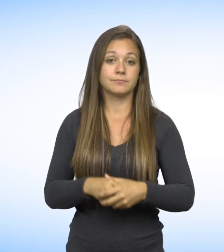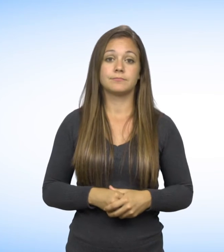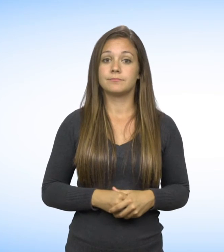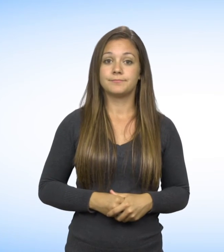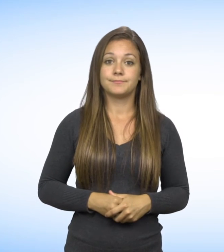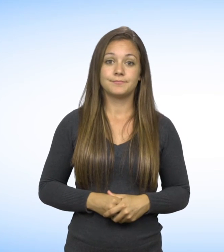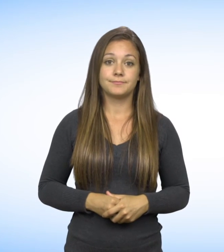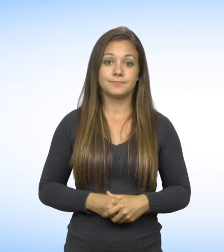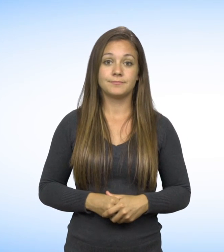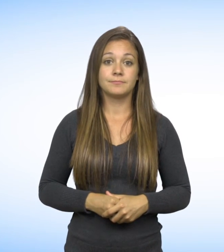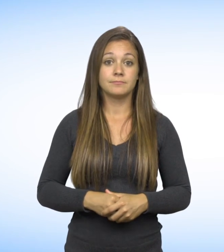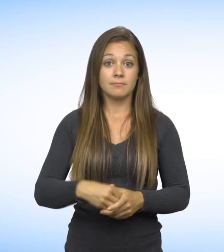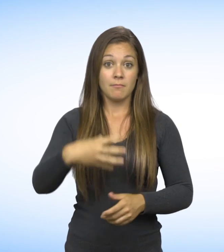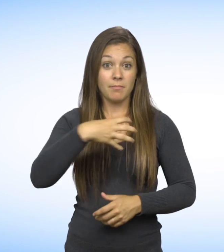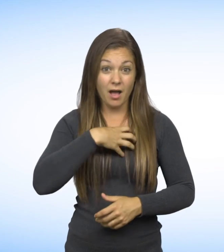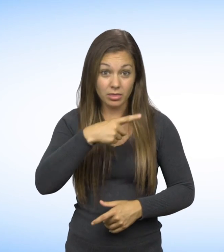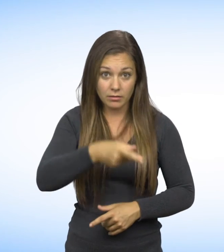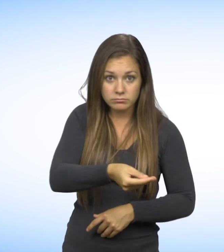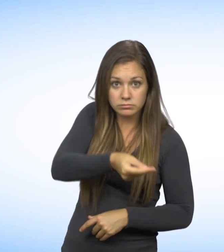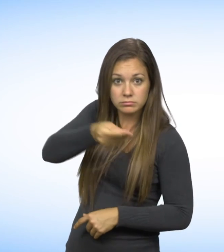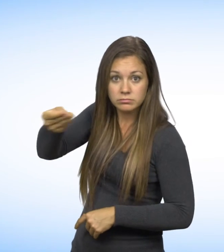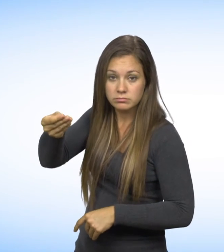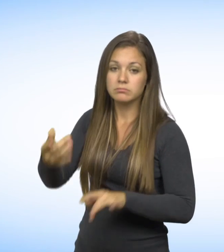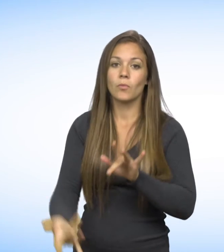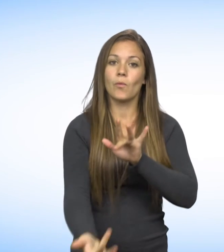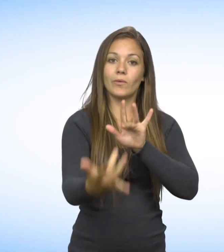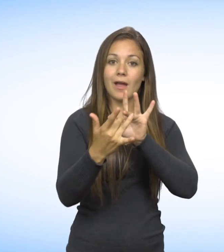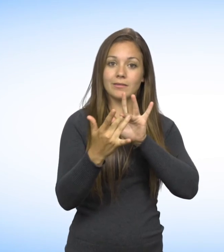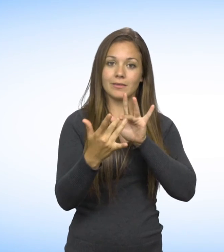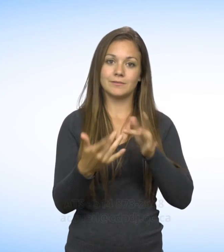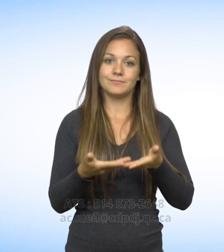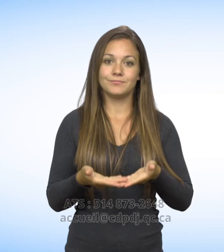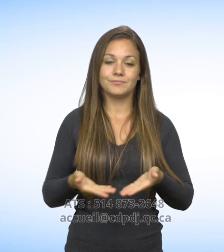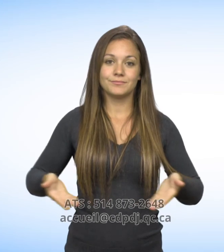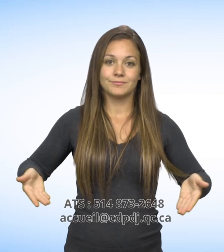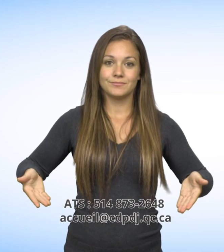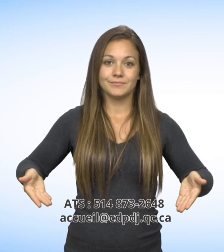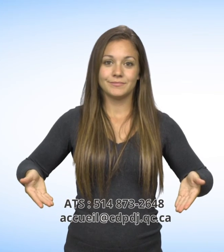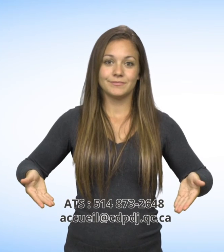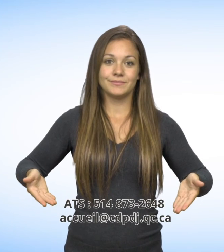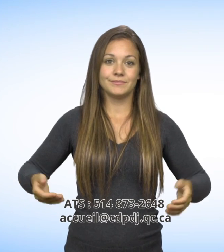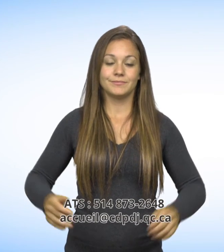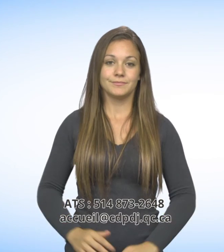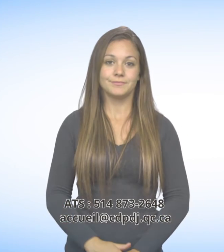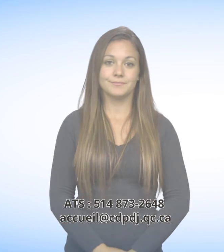Pour porter plainte, contactez-nous par ATS 514-873